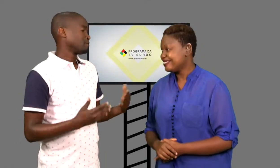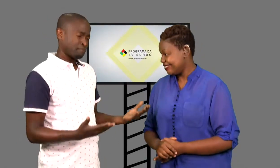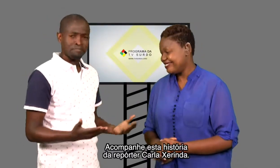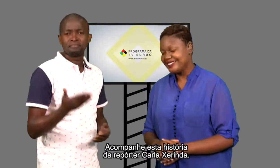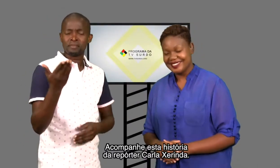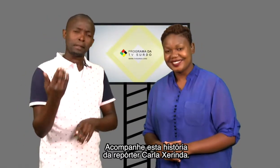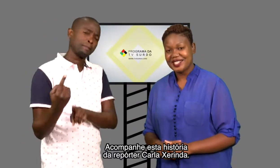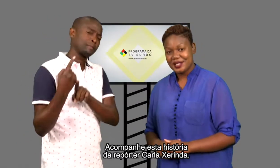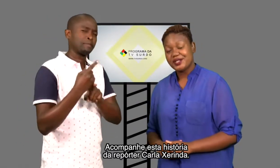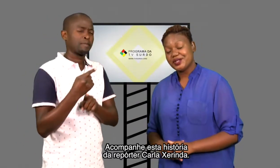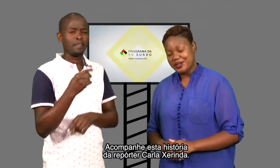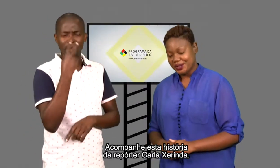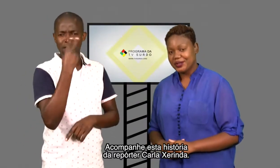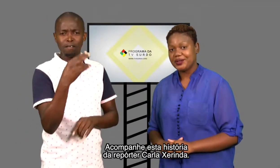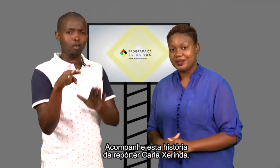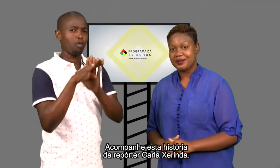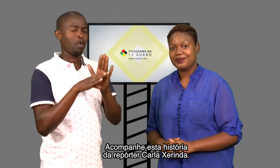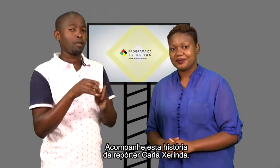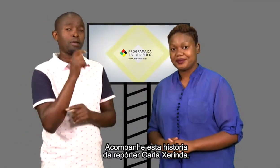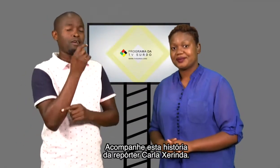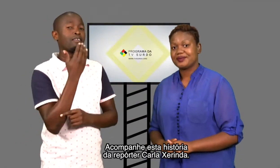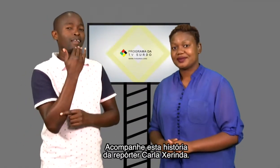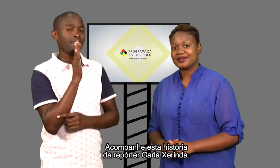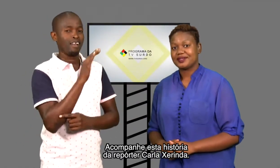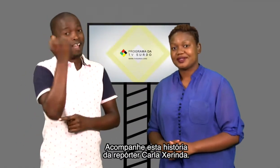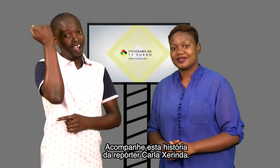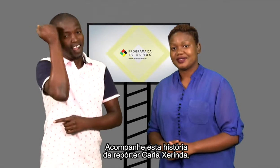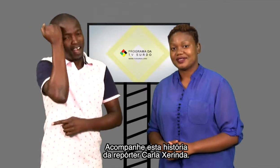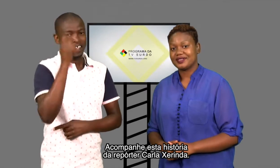Acompanhe esta história da repórter Carla Xerinda.